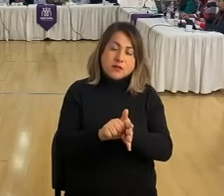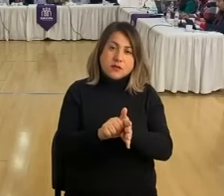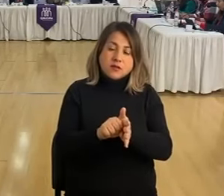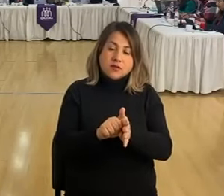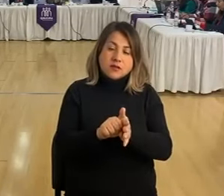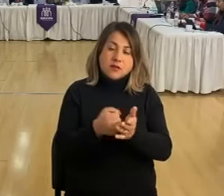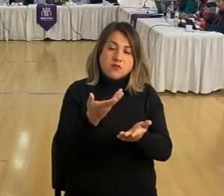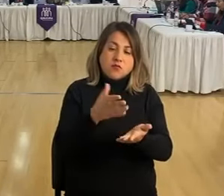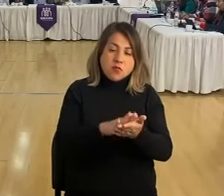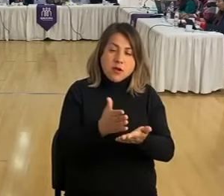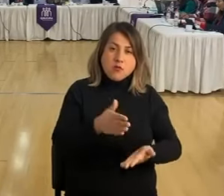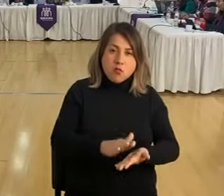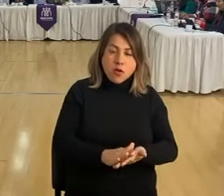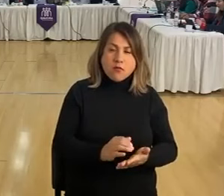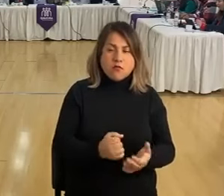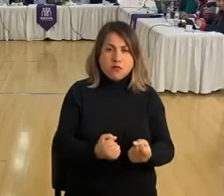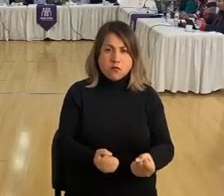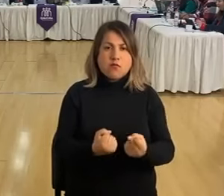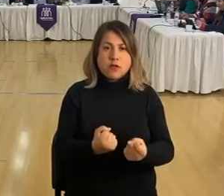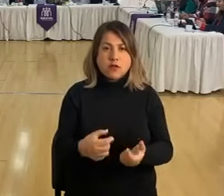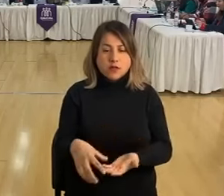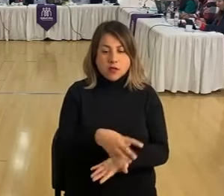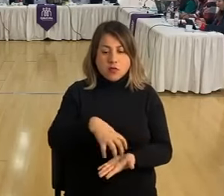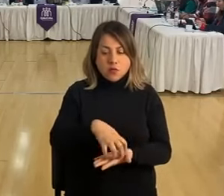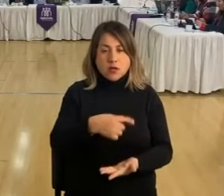cómo golpeó a la Comuna esto.